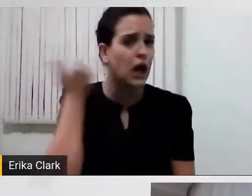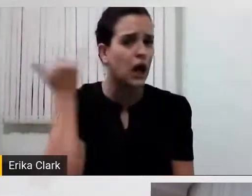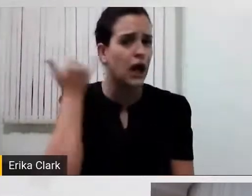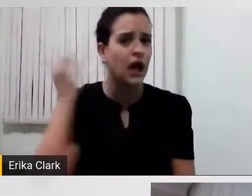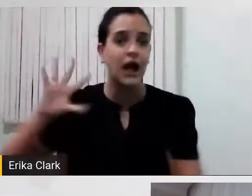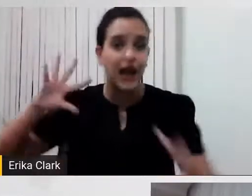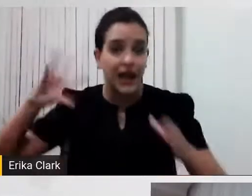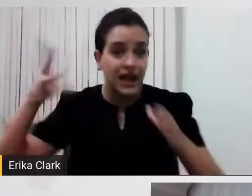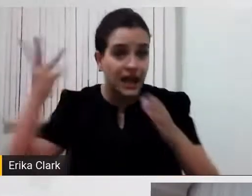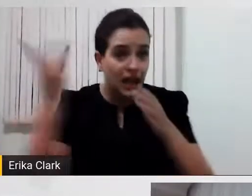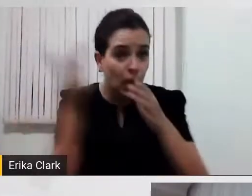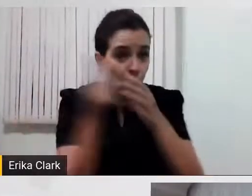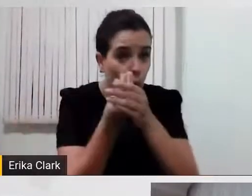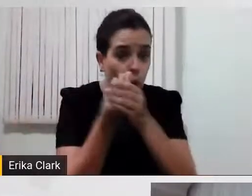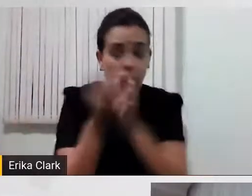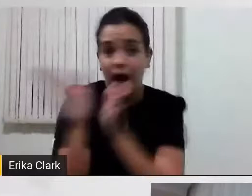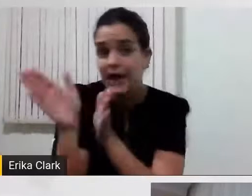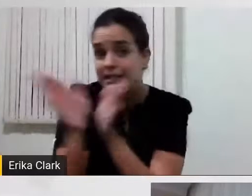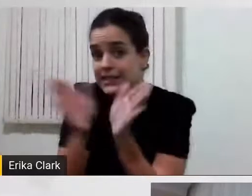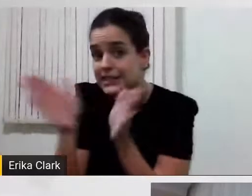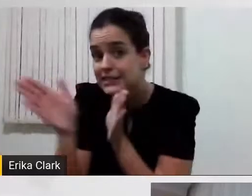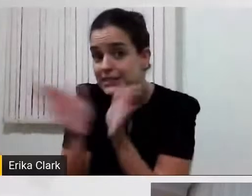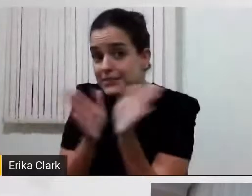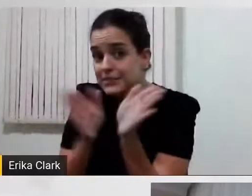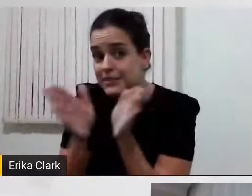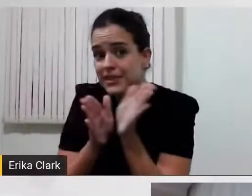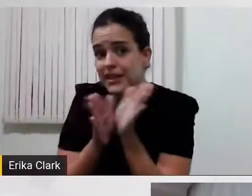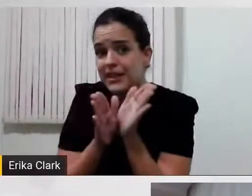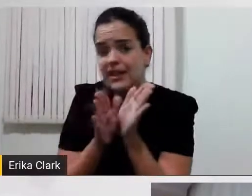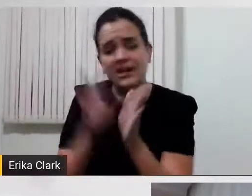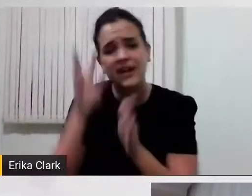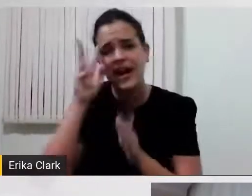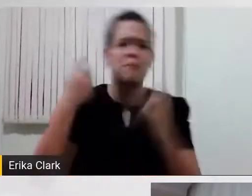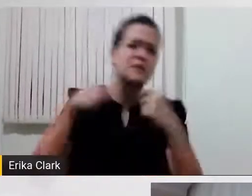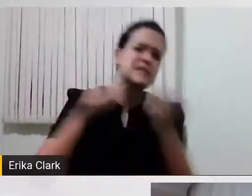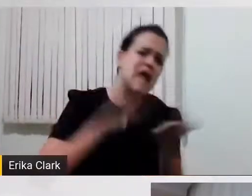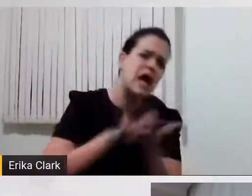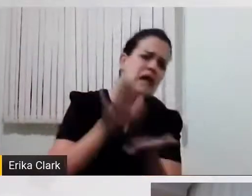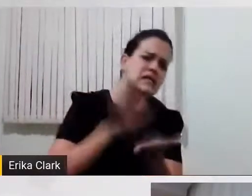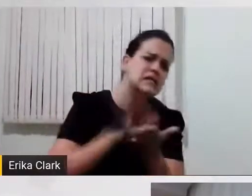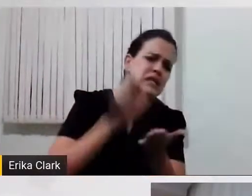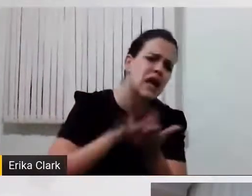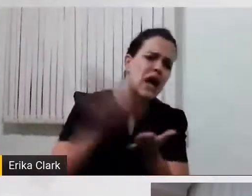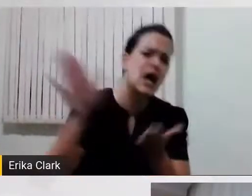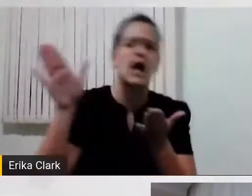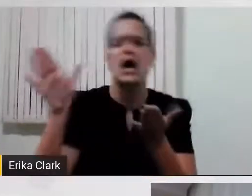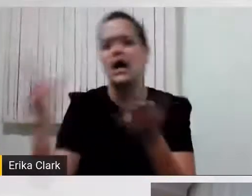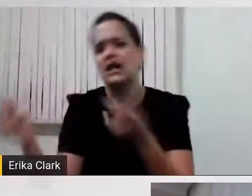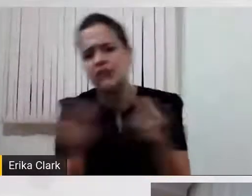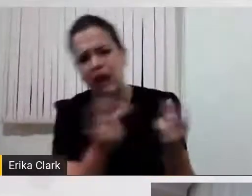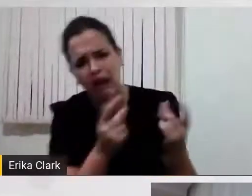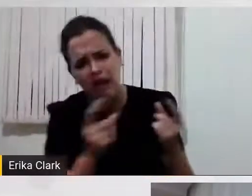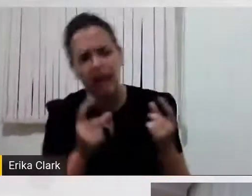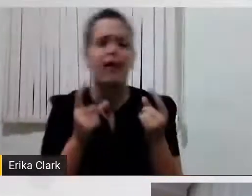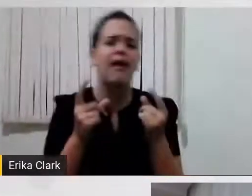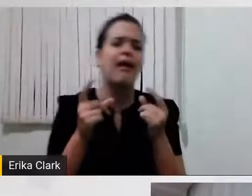acessibilidades, eles acham que vão ter que gastar muito dinheiro, tanto na parte arquitetônica, quanto na parte